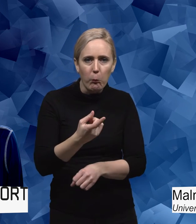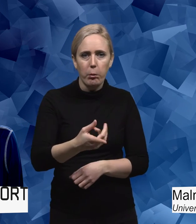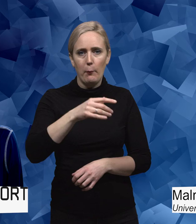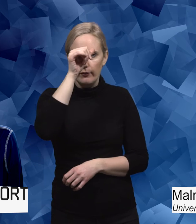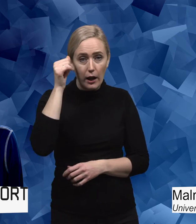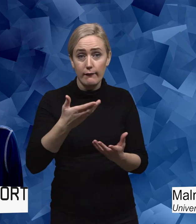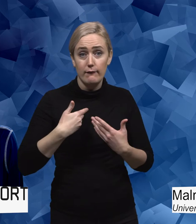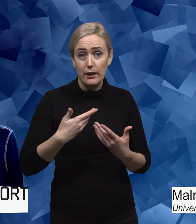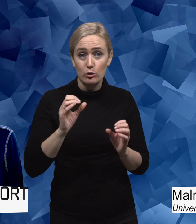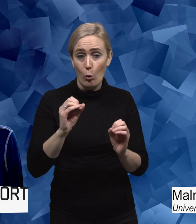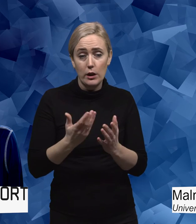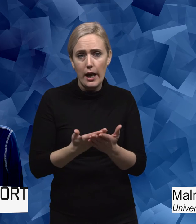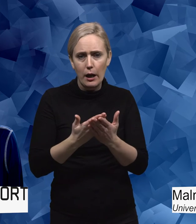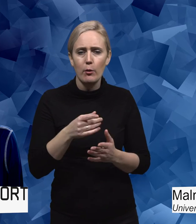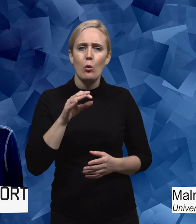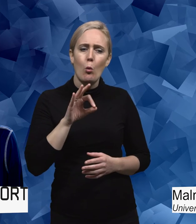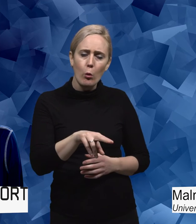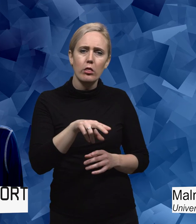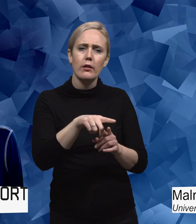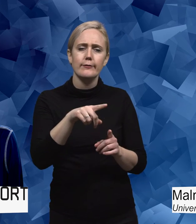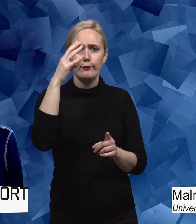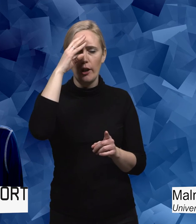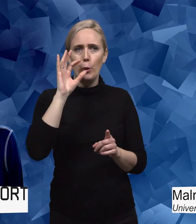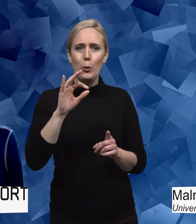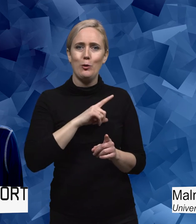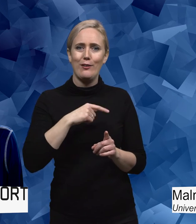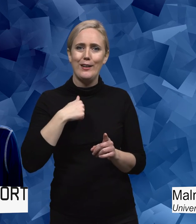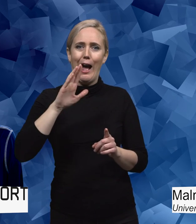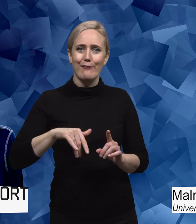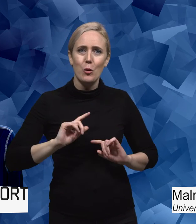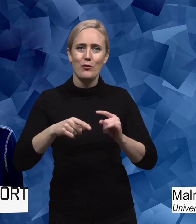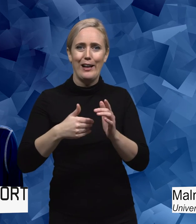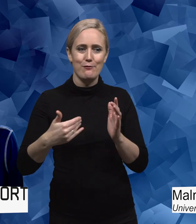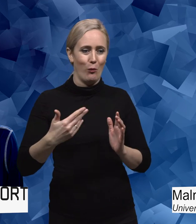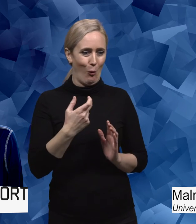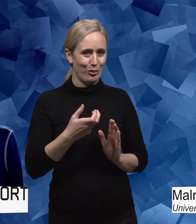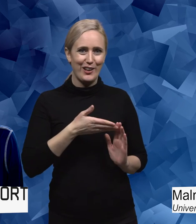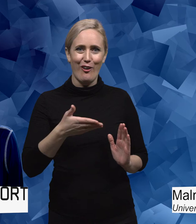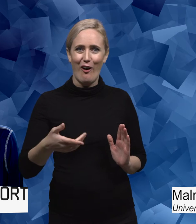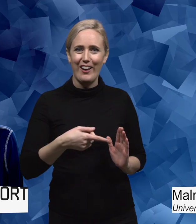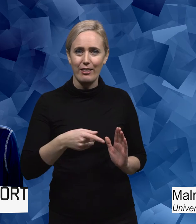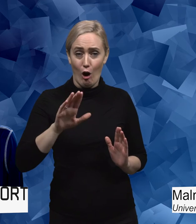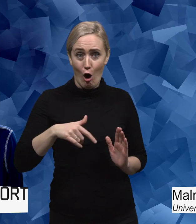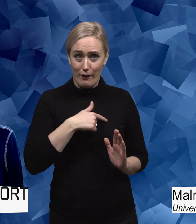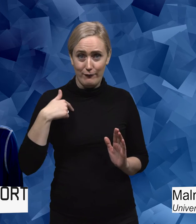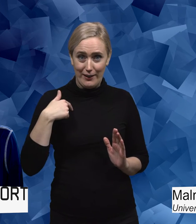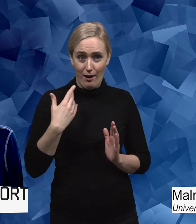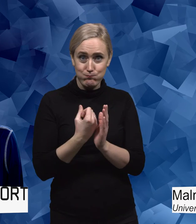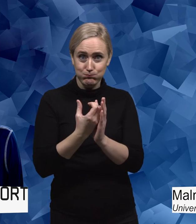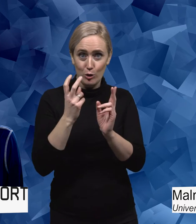Och hon undrar, hur långt har vi egentligen kommit idag jämfört på 80-talet? Har vi kommit så långt som vi borde? Alltså jag tror att vissa